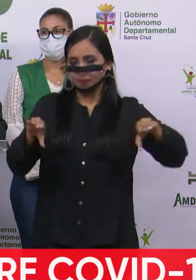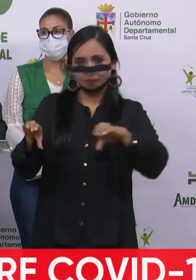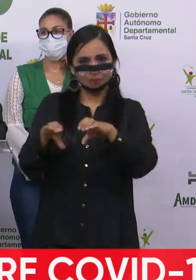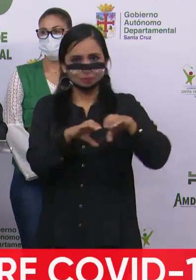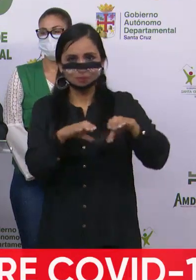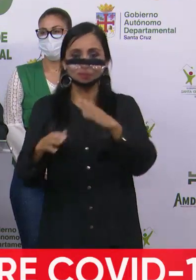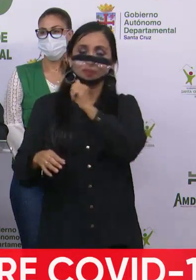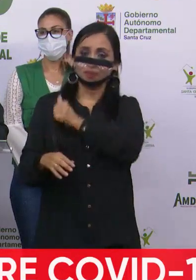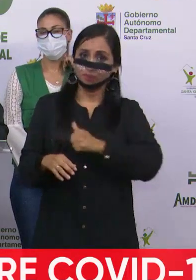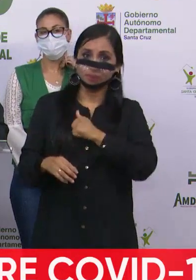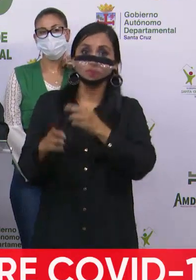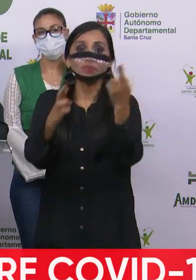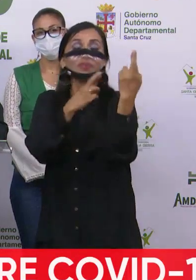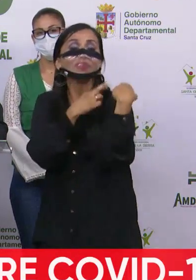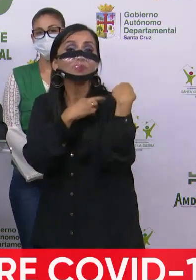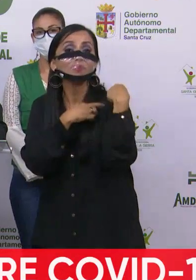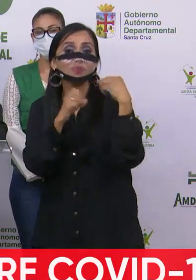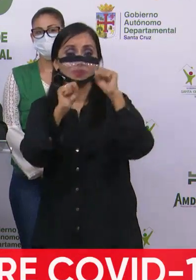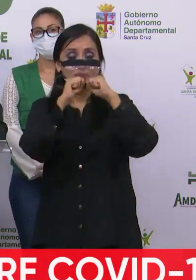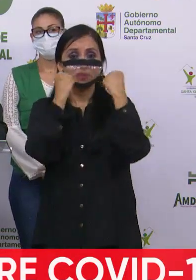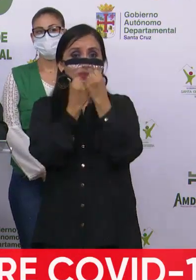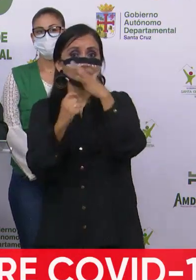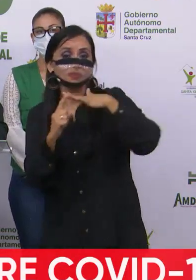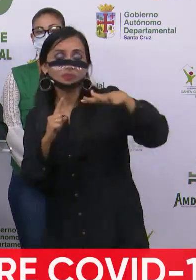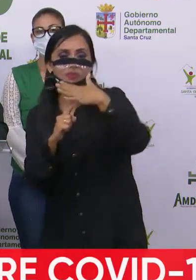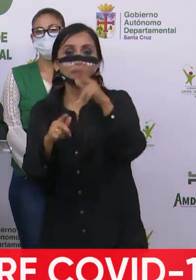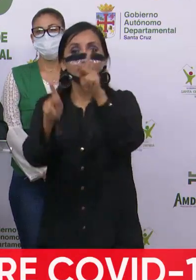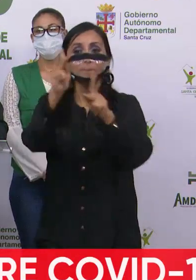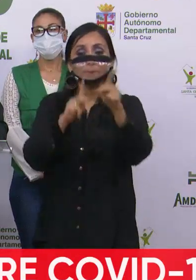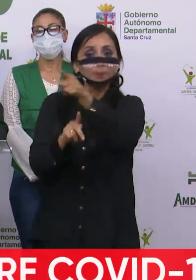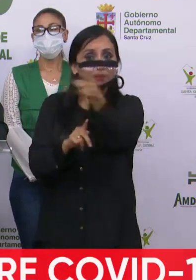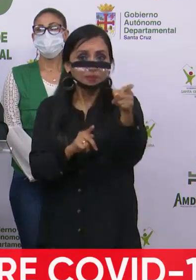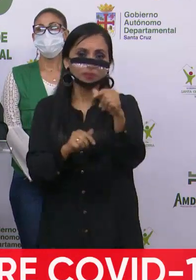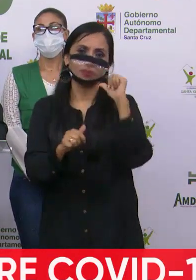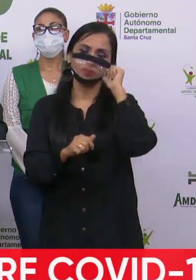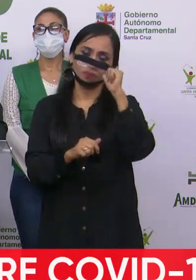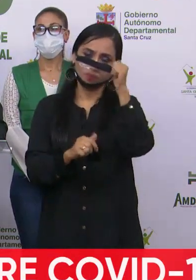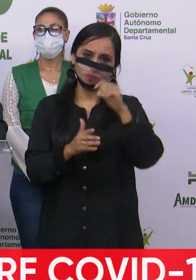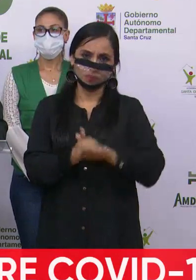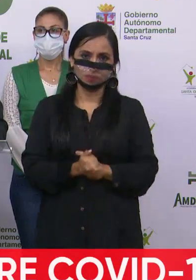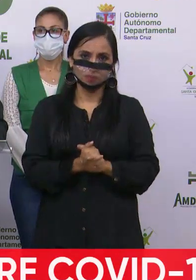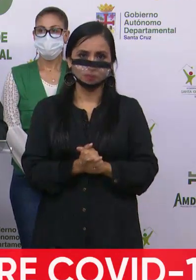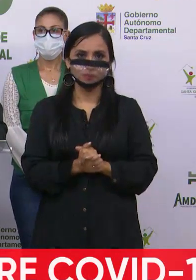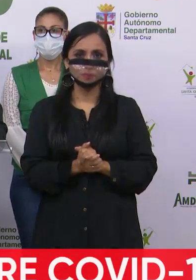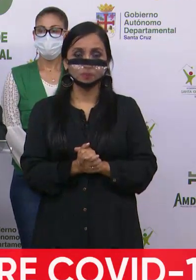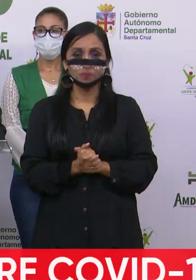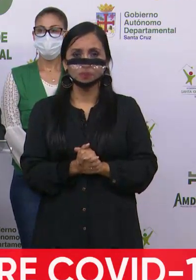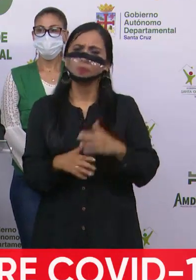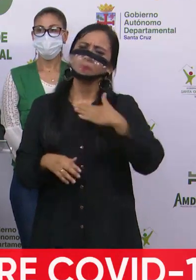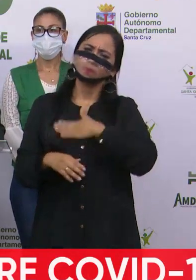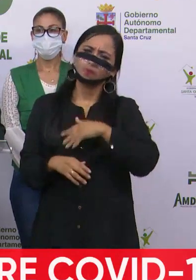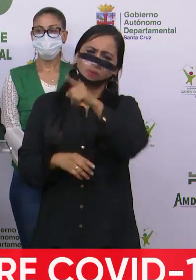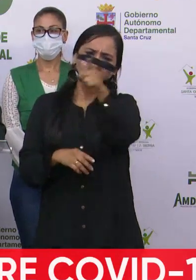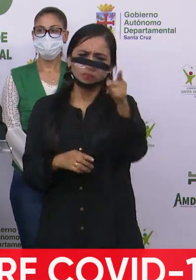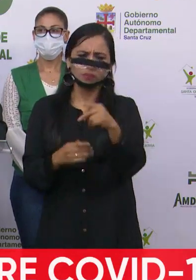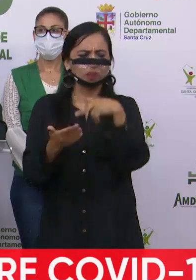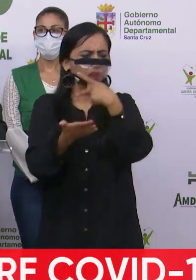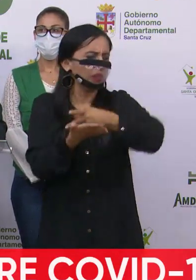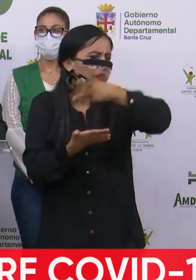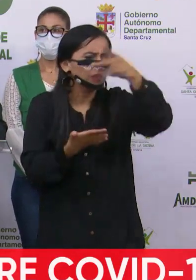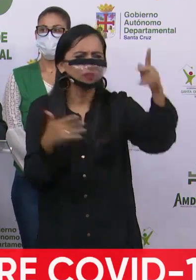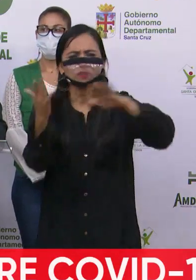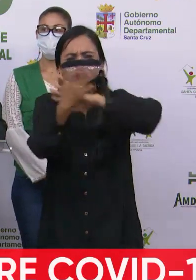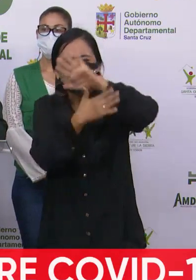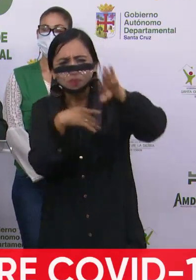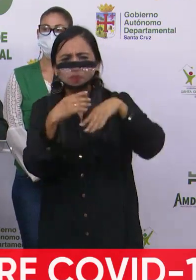de la responsabilidad social con la que se maneje la población cada día. No echemos por la borda todo el